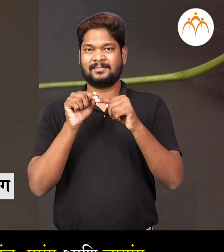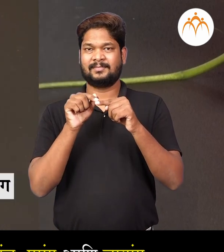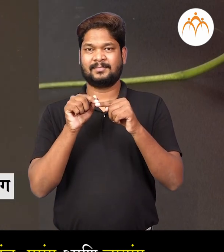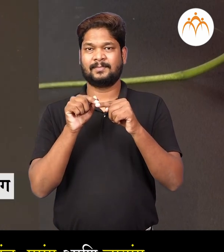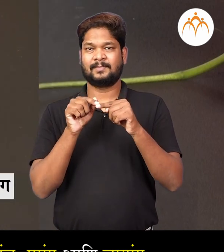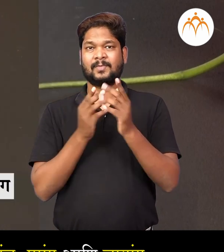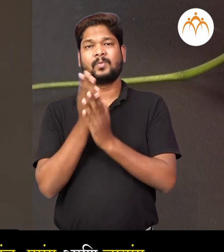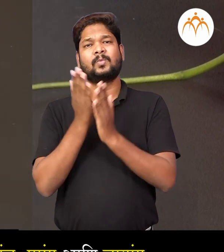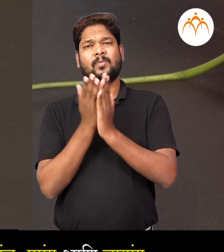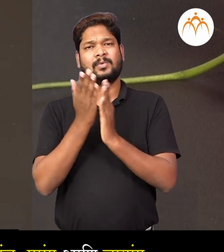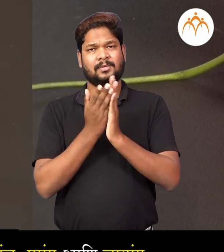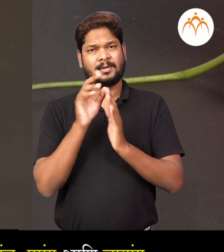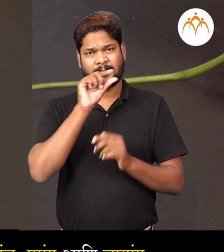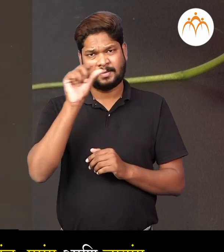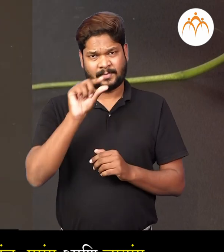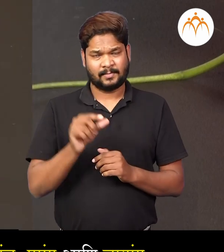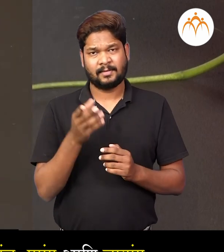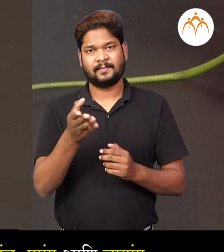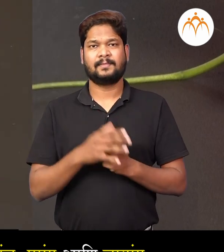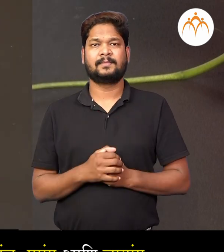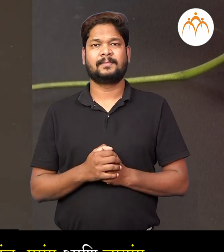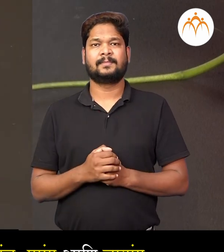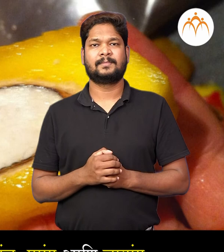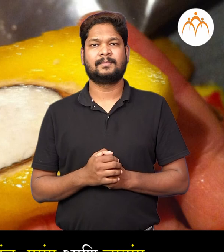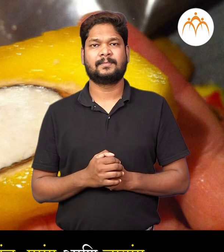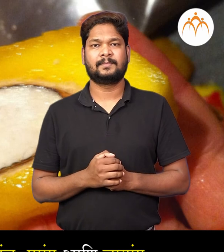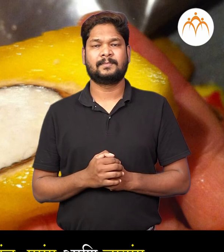पुमंग आणि जायांग।